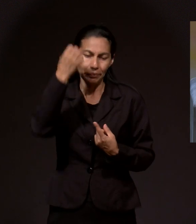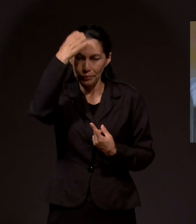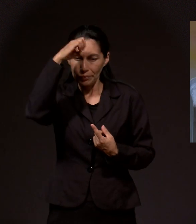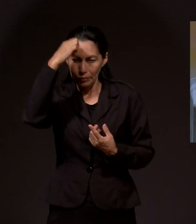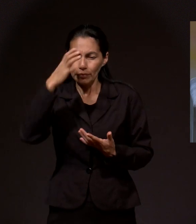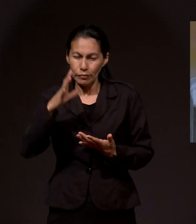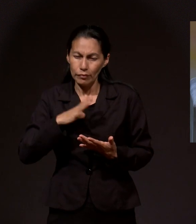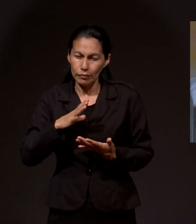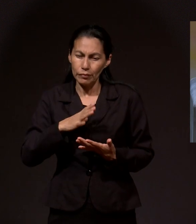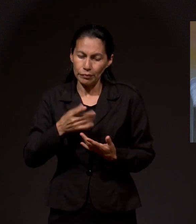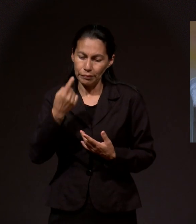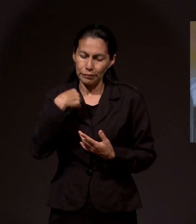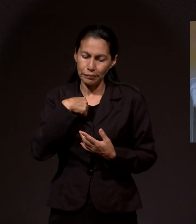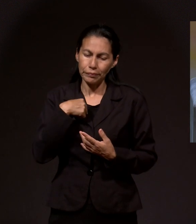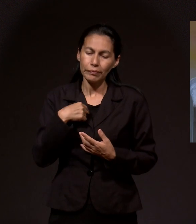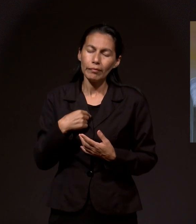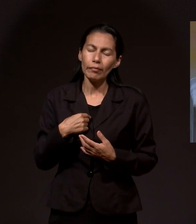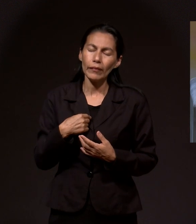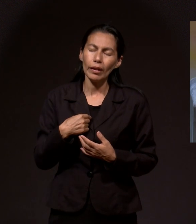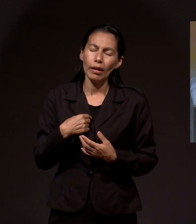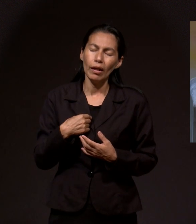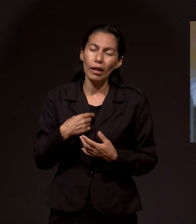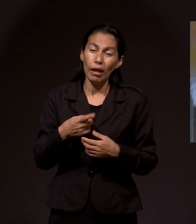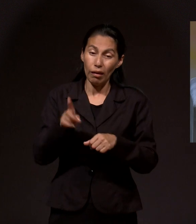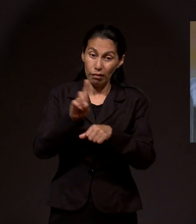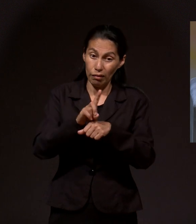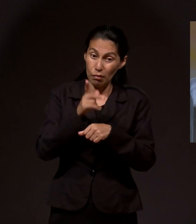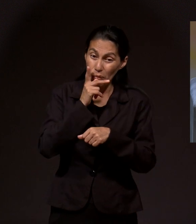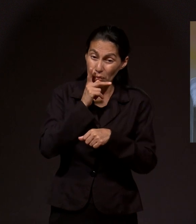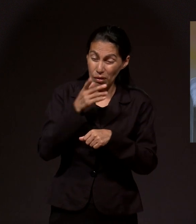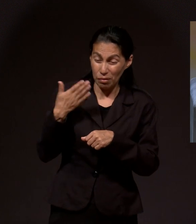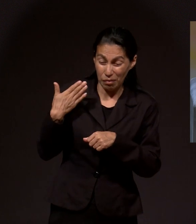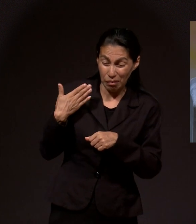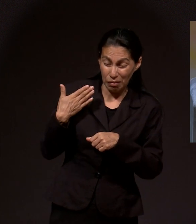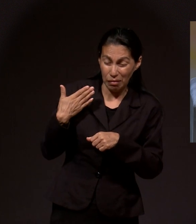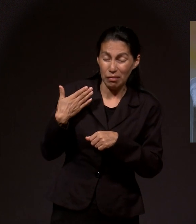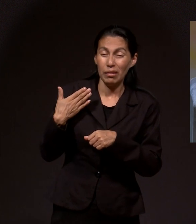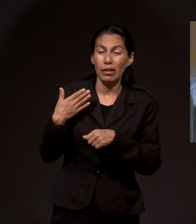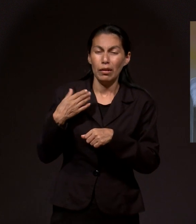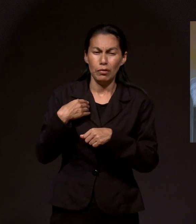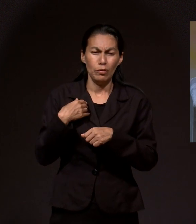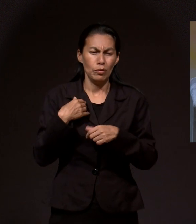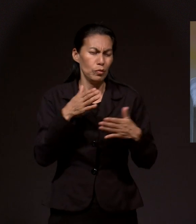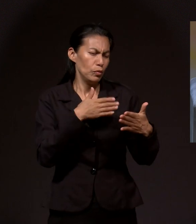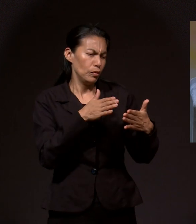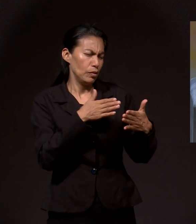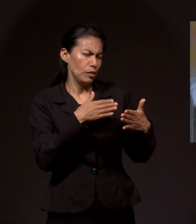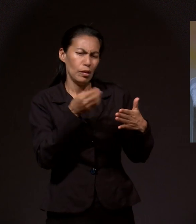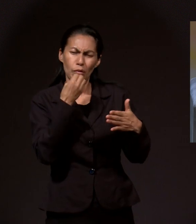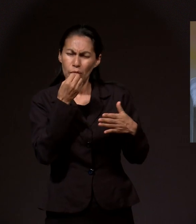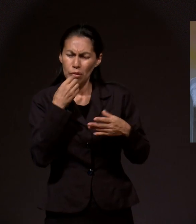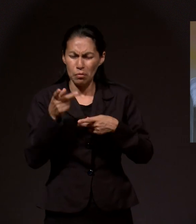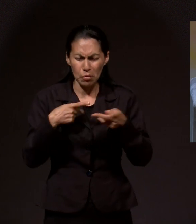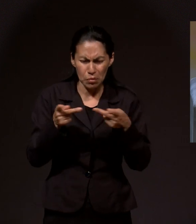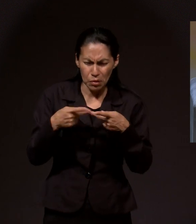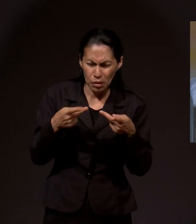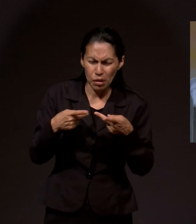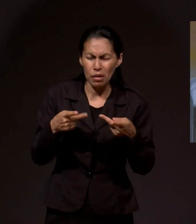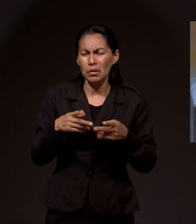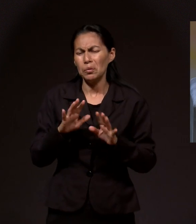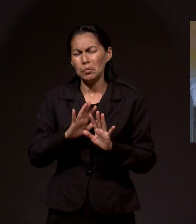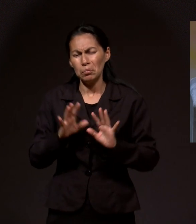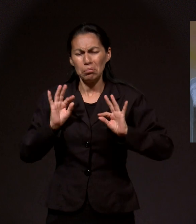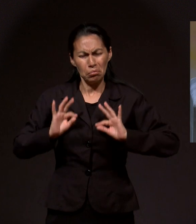del Padre. Ese día yo me sentí muy triste. Estaba en la cocina preparando los alimentos. Mi esposo y mi hijo se estaban